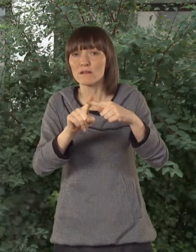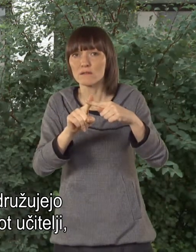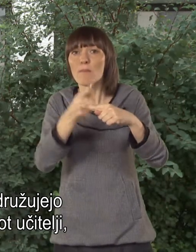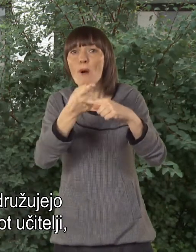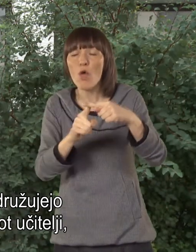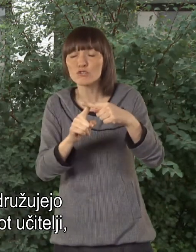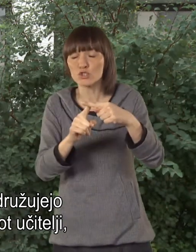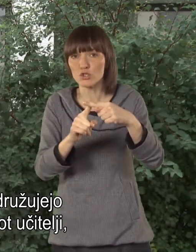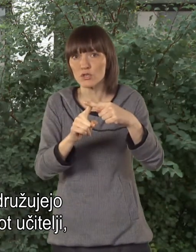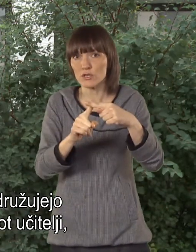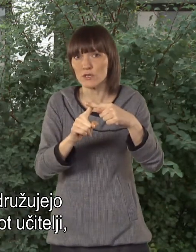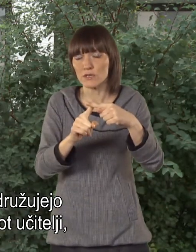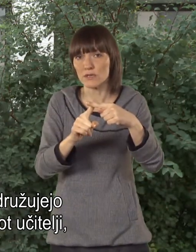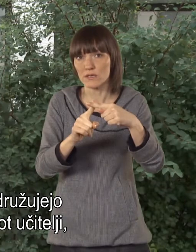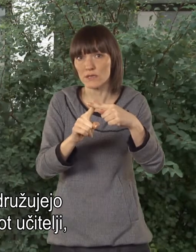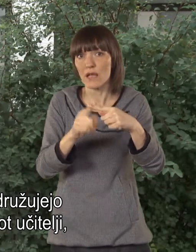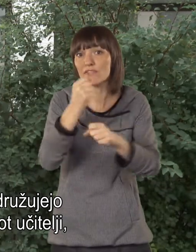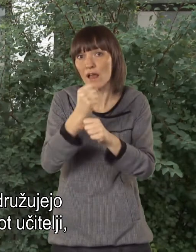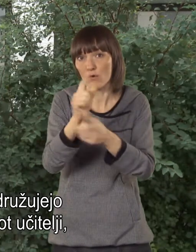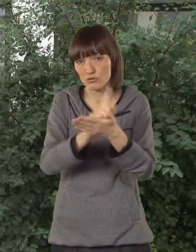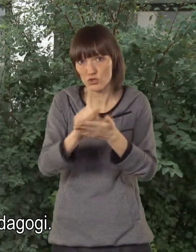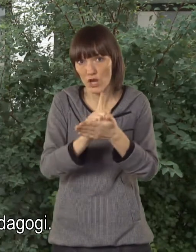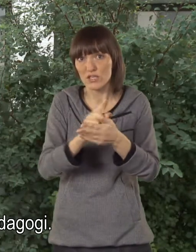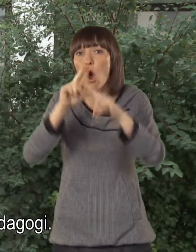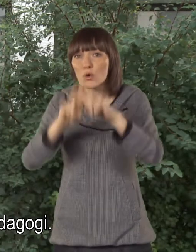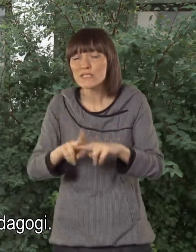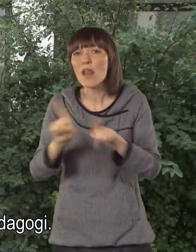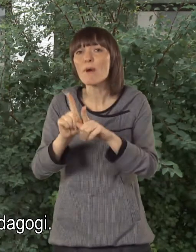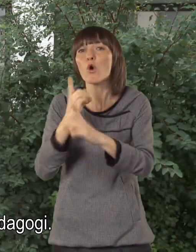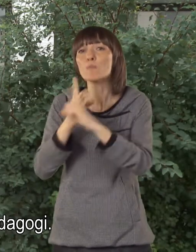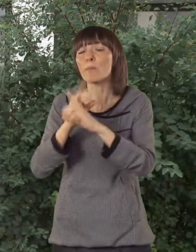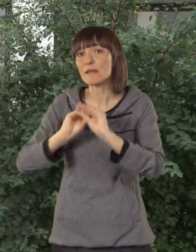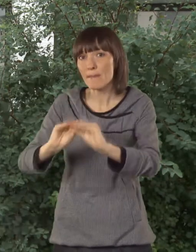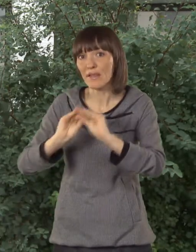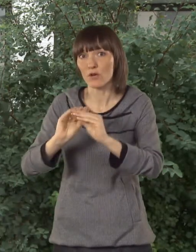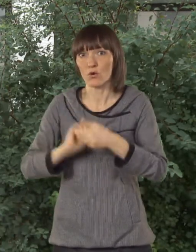Ostalo polovičko združujejo na nekaj drug način, ali kot učitelji, kot mobilni pedagogi.